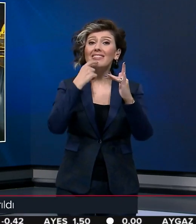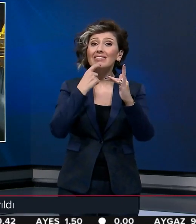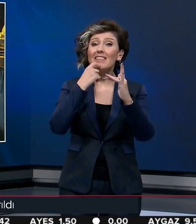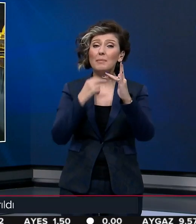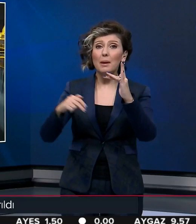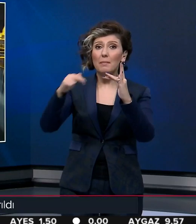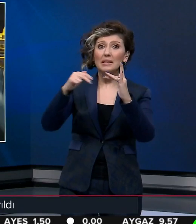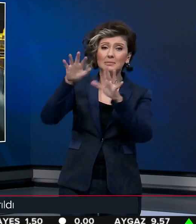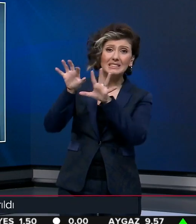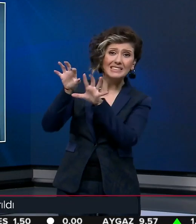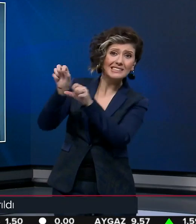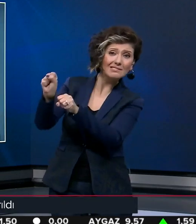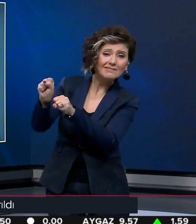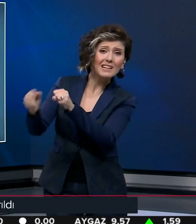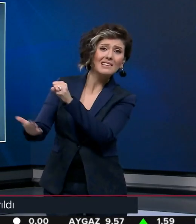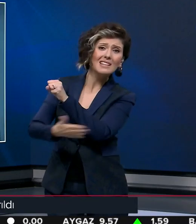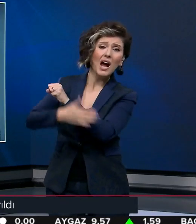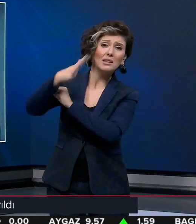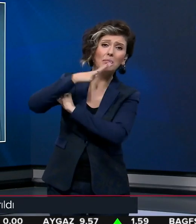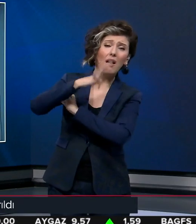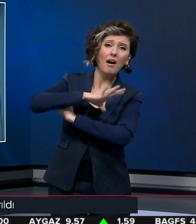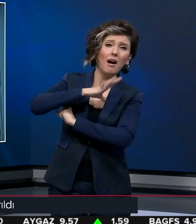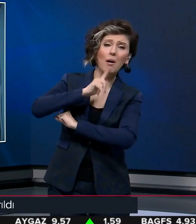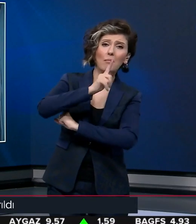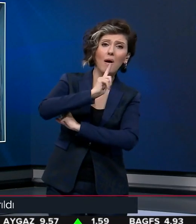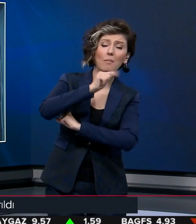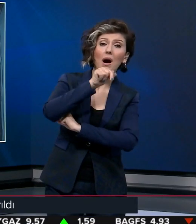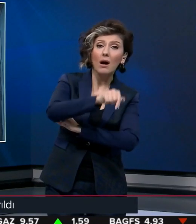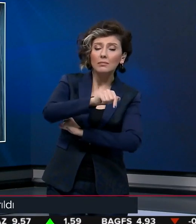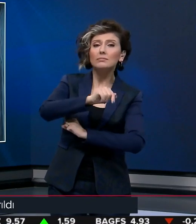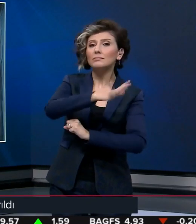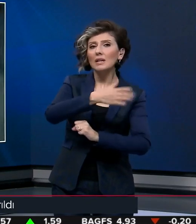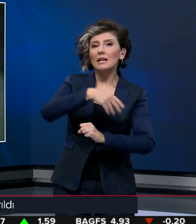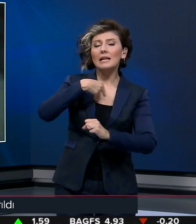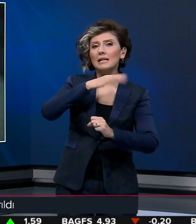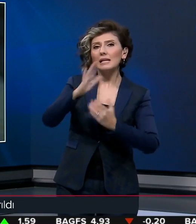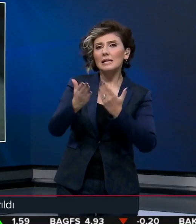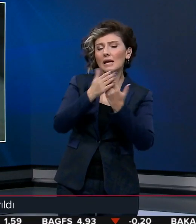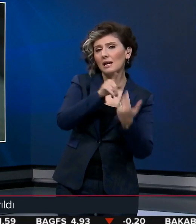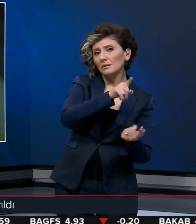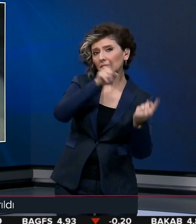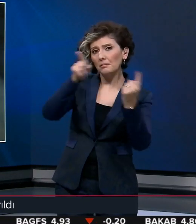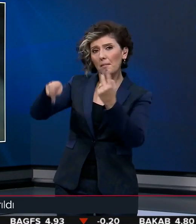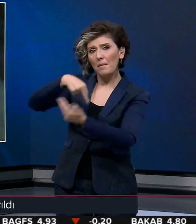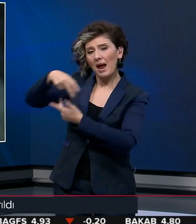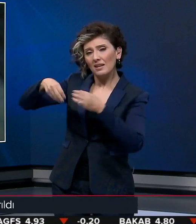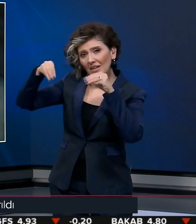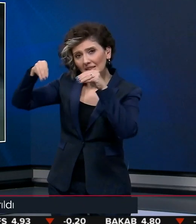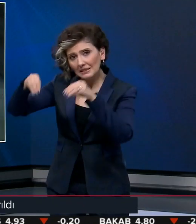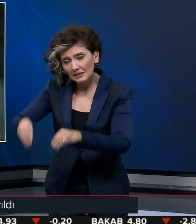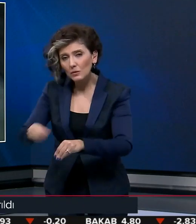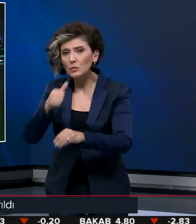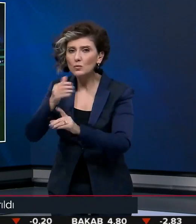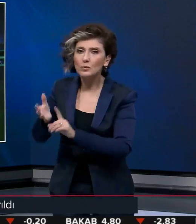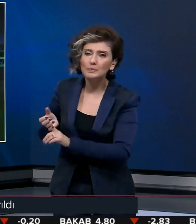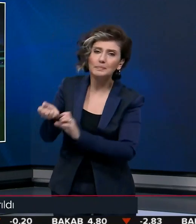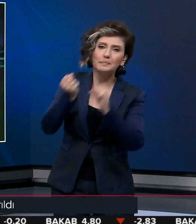tutunarak yardım istedi. Olay yerine gelen santral görevlilerinin uzattığı merdivene tutunan vatandaş sunan çıkarıldı.